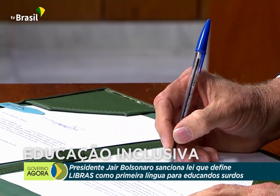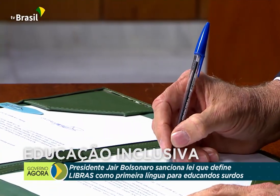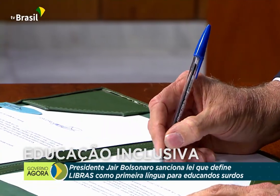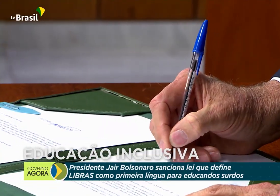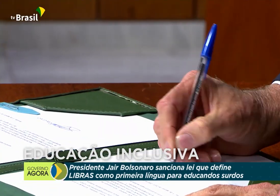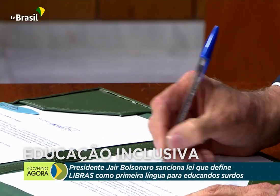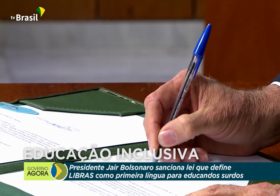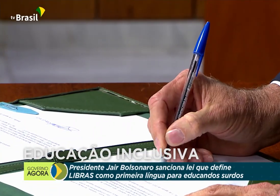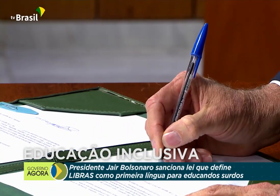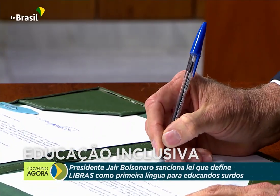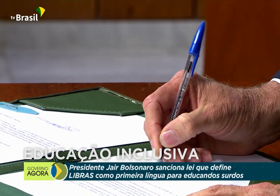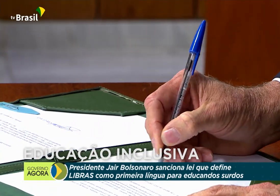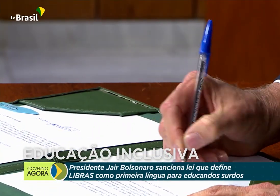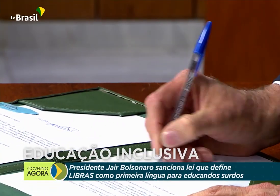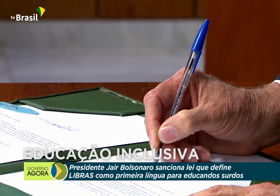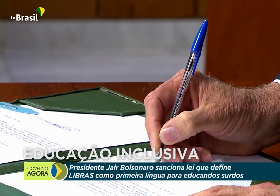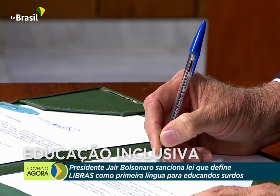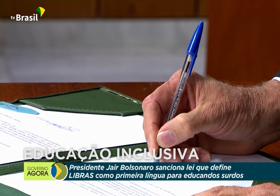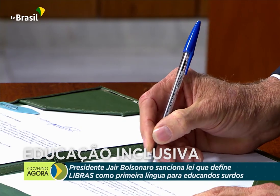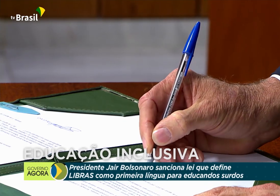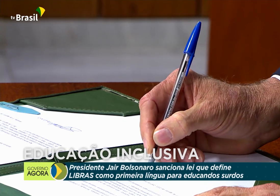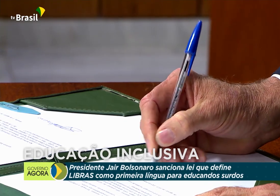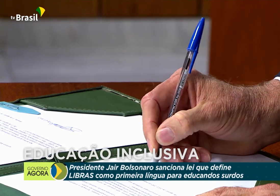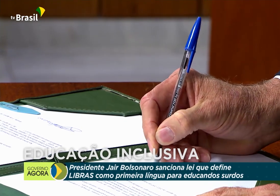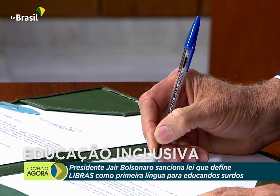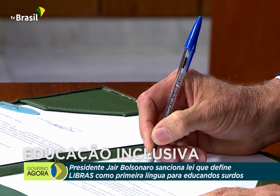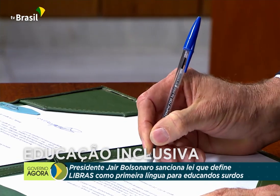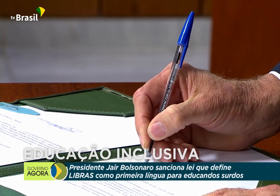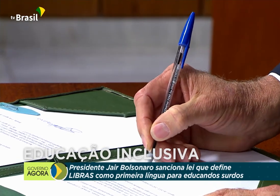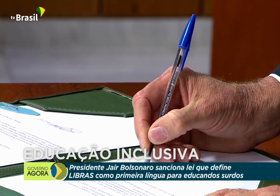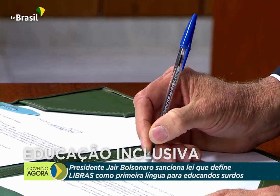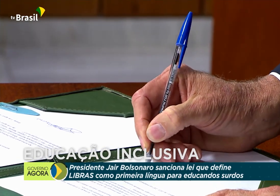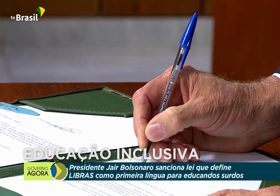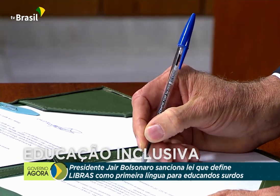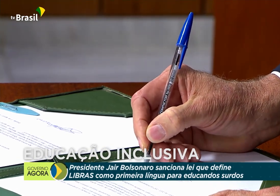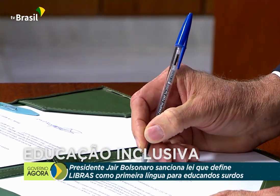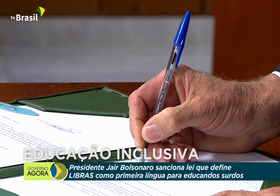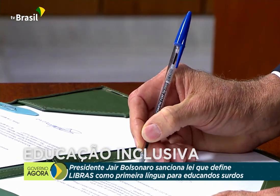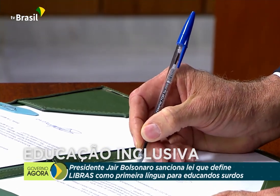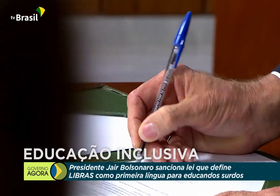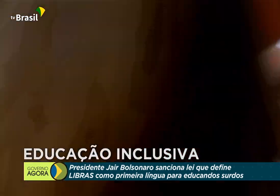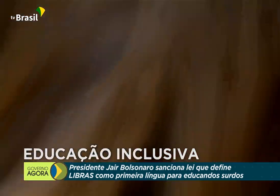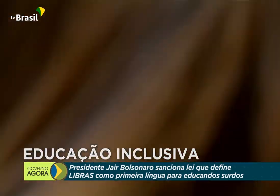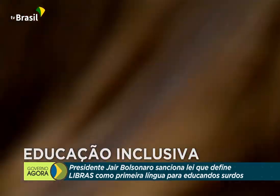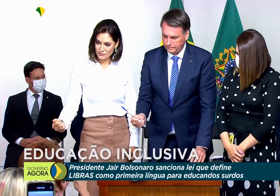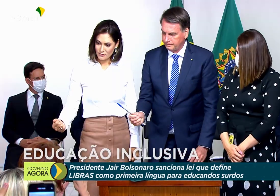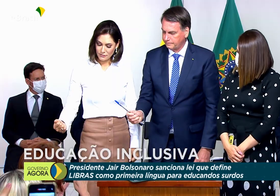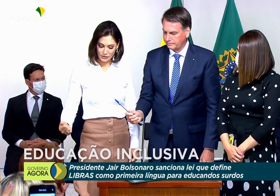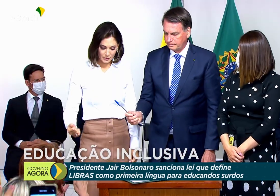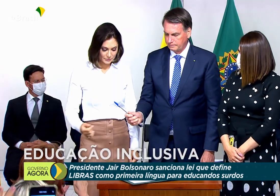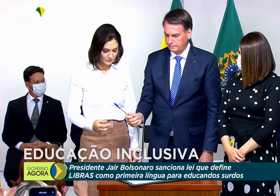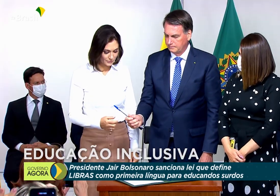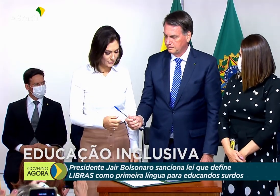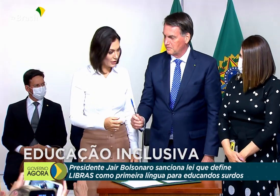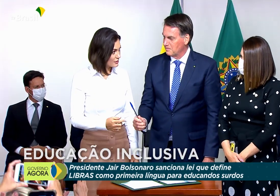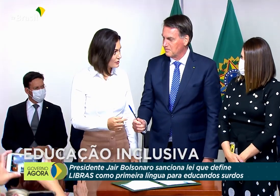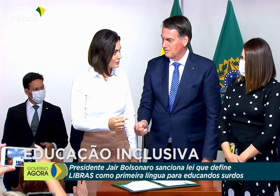educação bilingüe de surdos como modalidade de ensino independente. de Aplausos